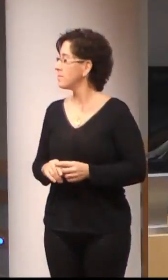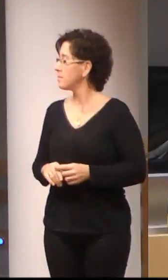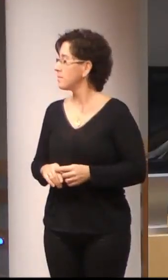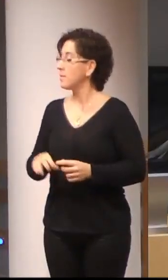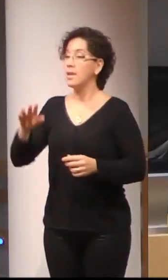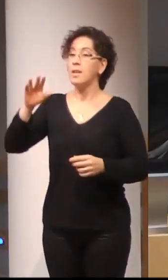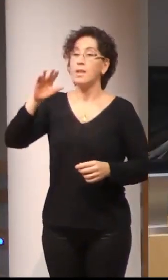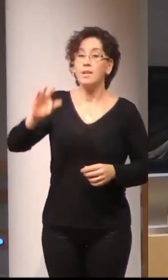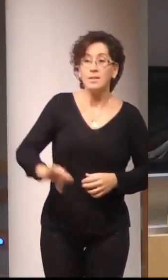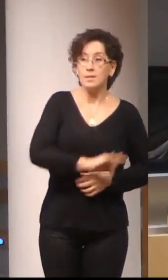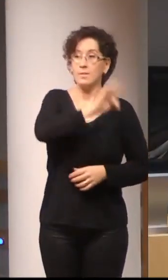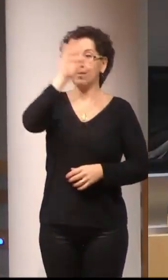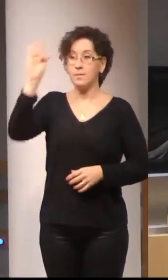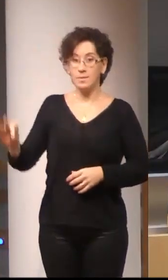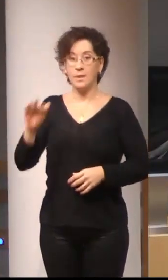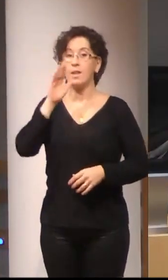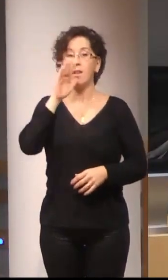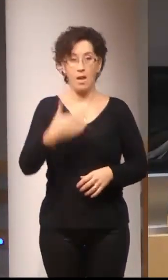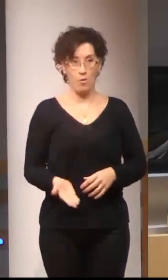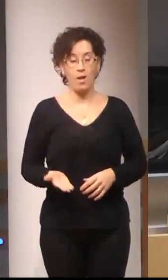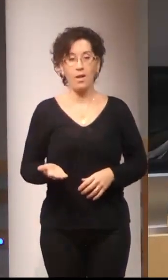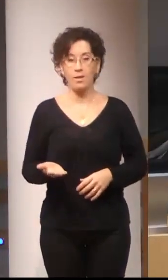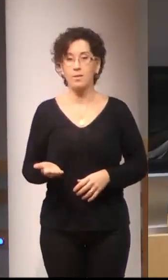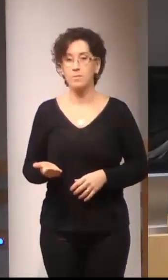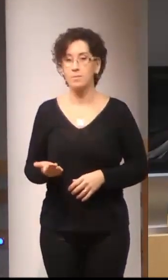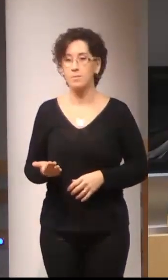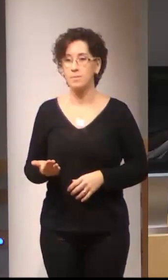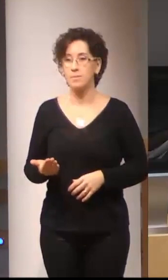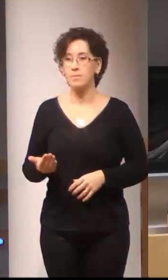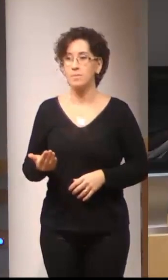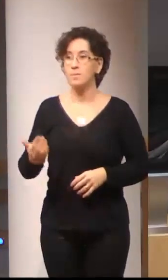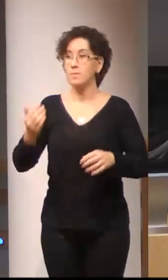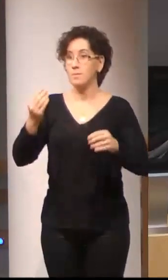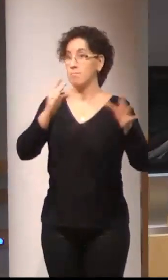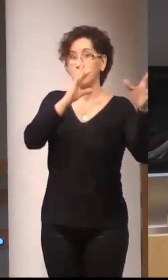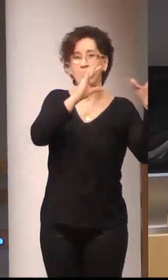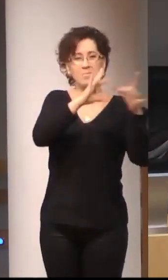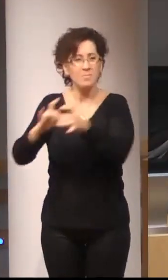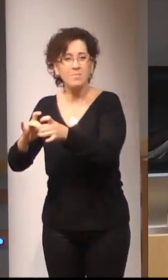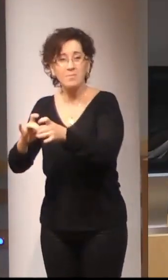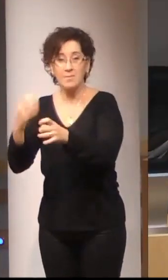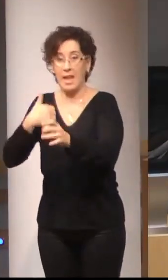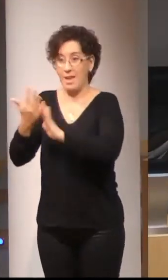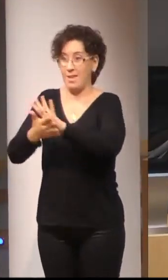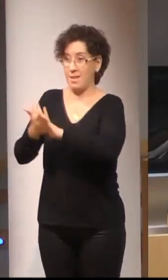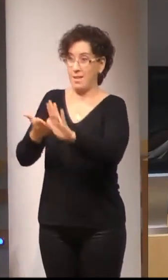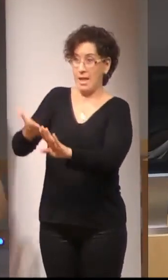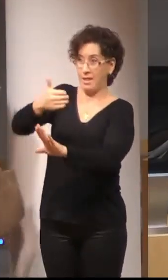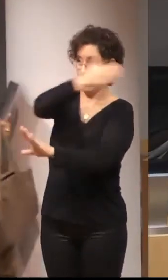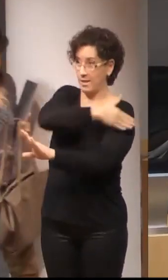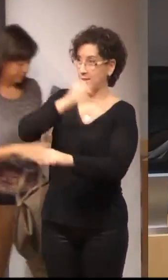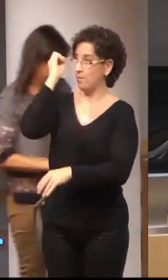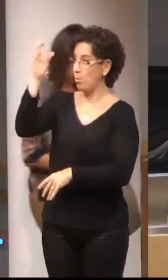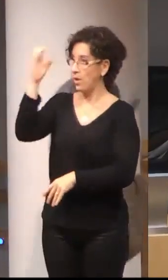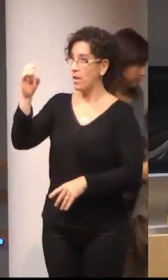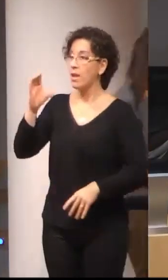Bien, a ponencia que segue, eu creo que está relacionada con algo do que se dito nas dous anteriores, porque